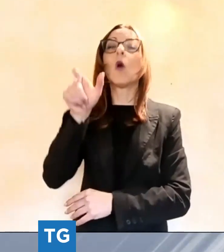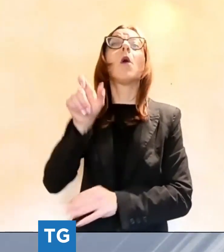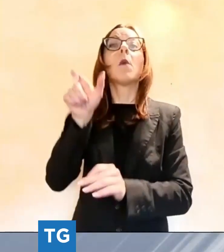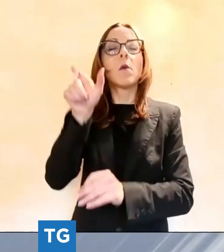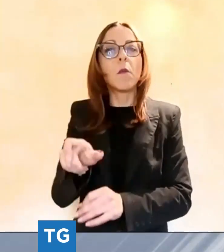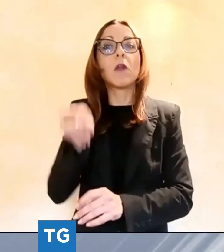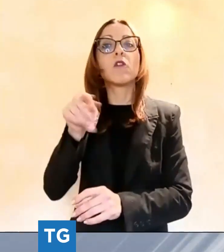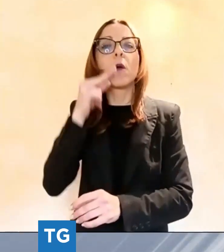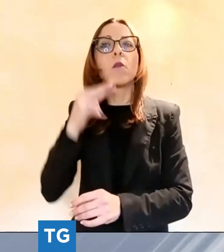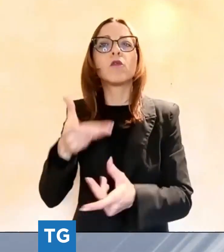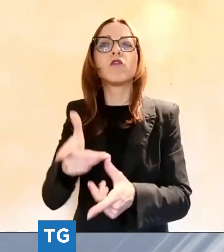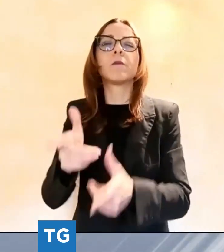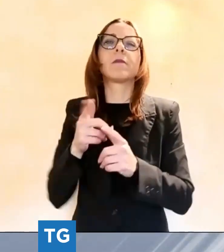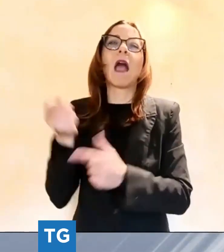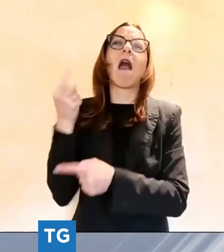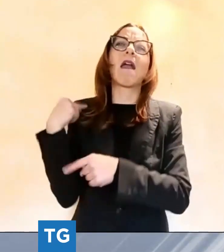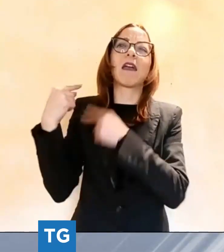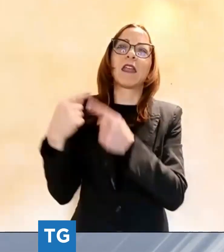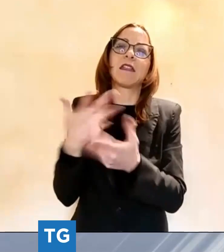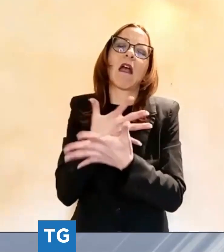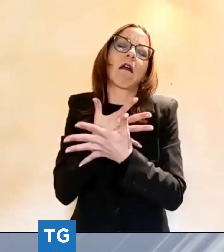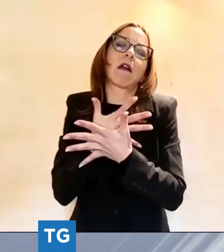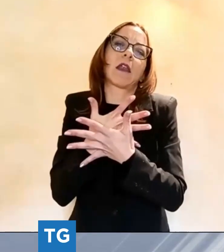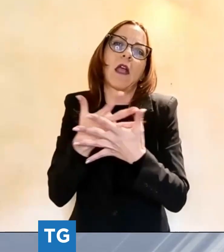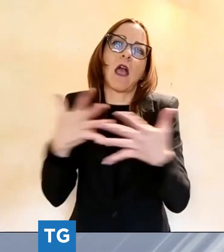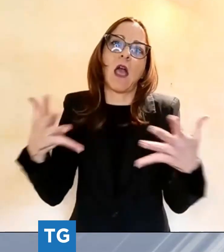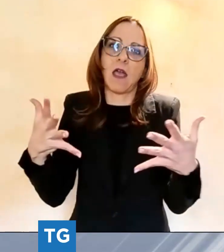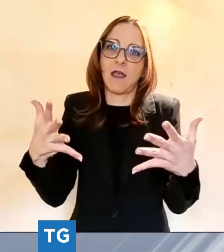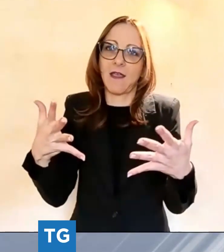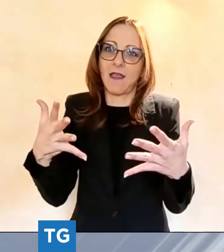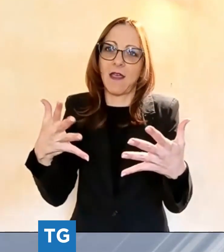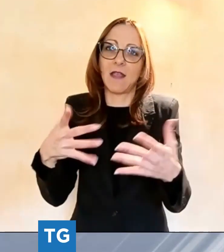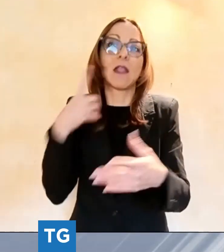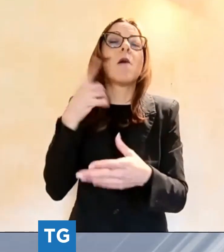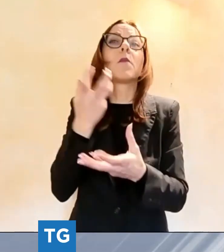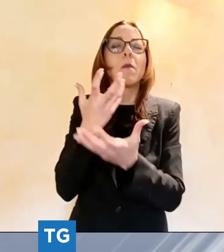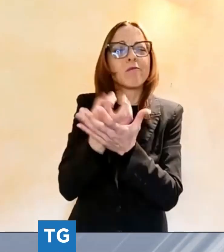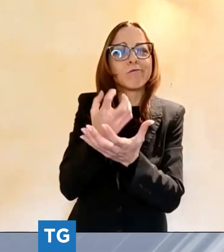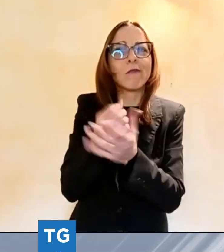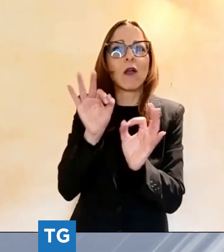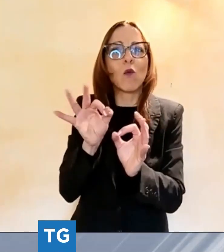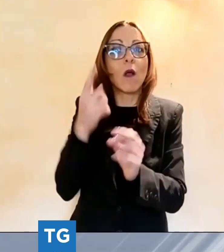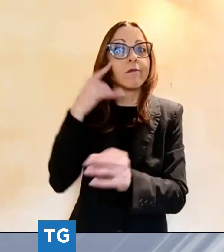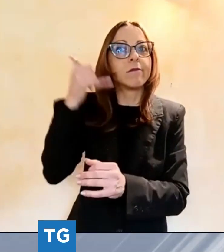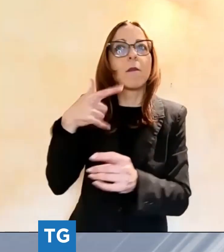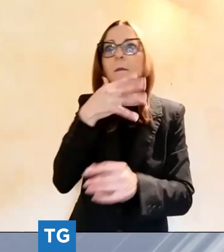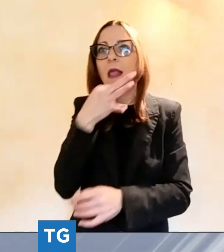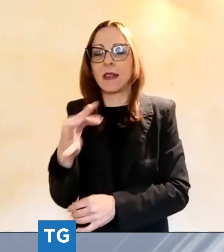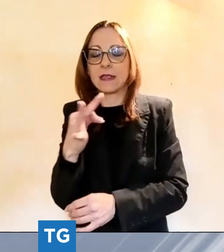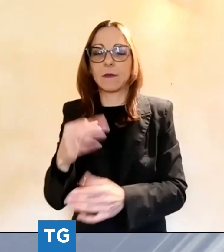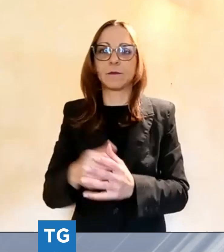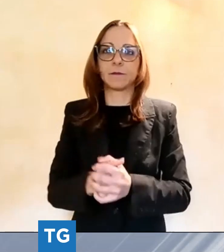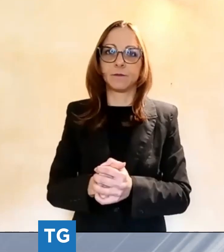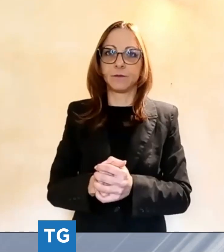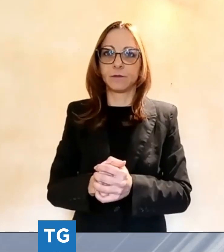eredità opere che sono un concentrato di genio e bellezza. È tutto per la cronaca ma restate con